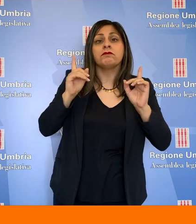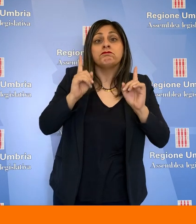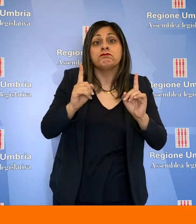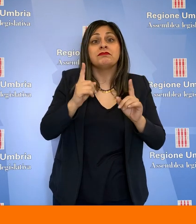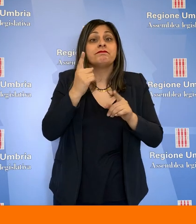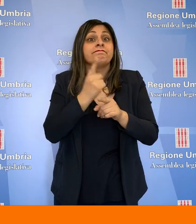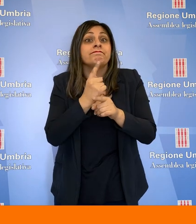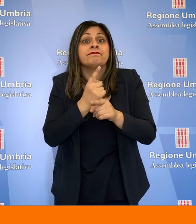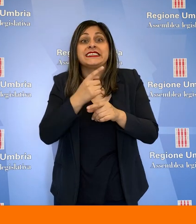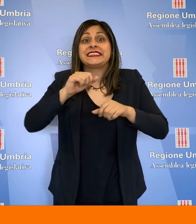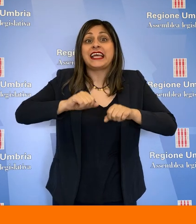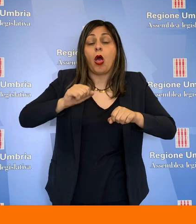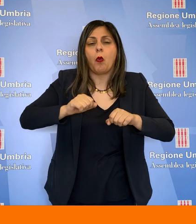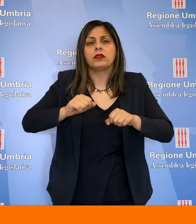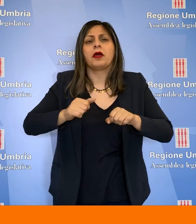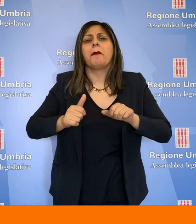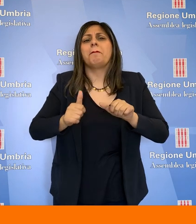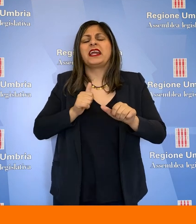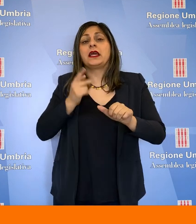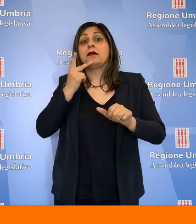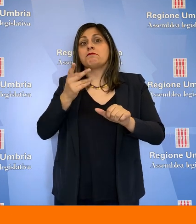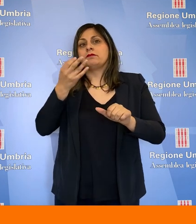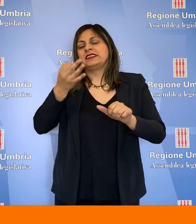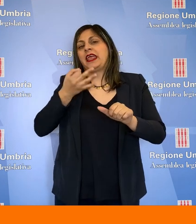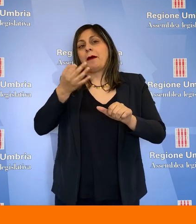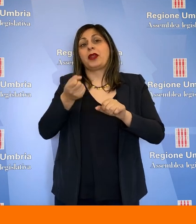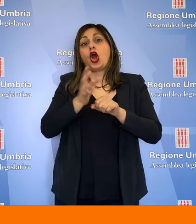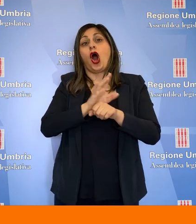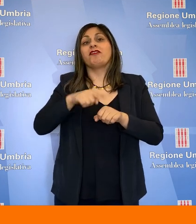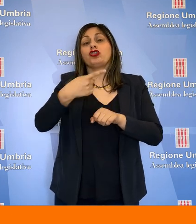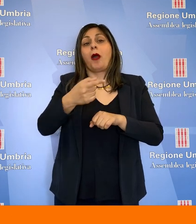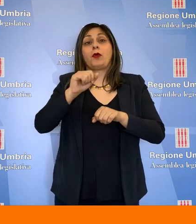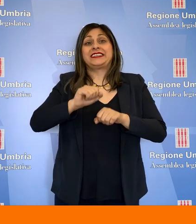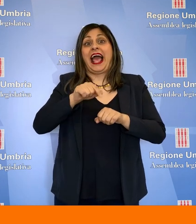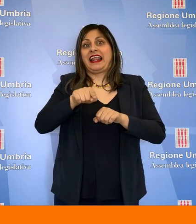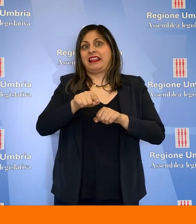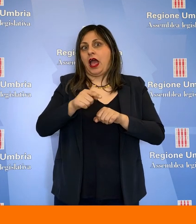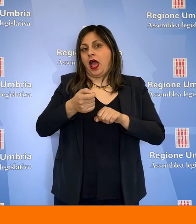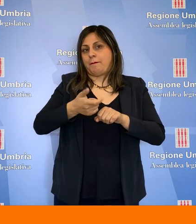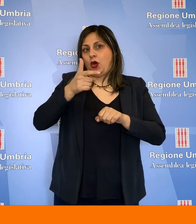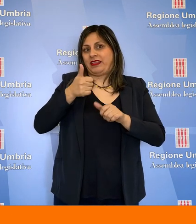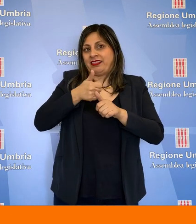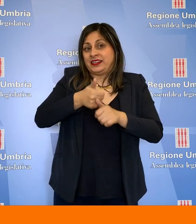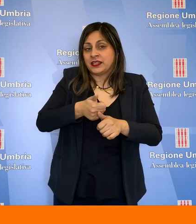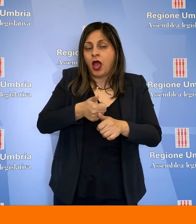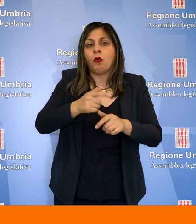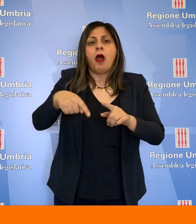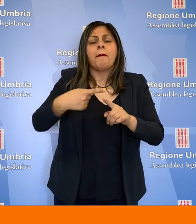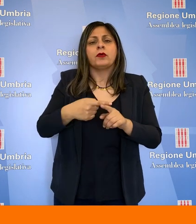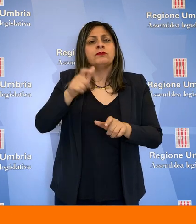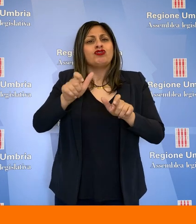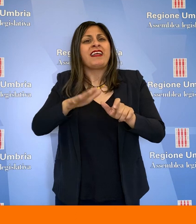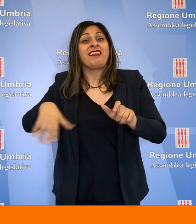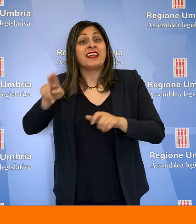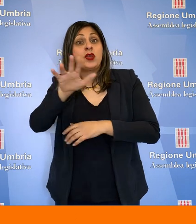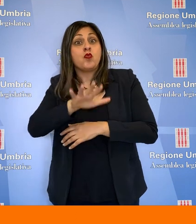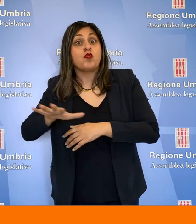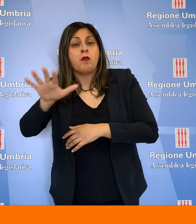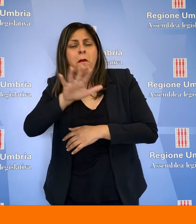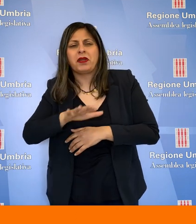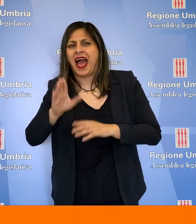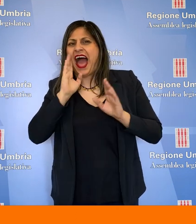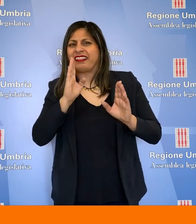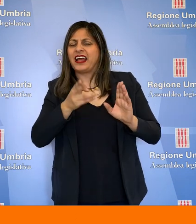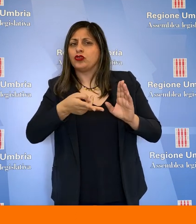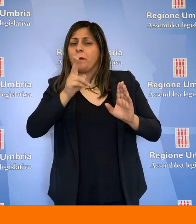comparative, in base alle effettive necessità di salute, tenendo conto della sanità post-Covid, e in modo da assicurare a tutti i cittadini